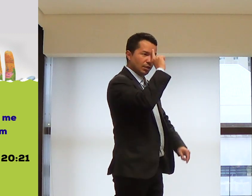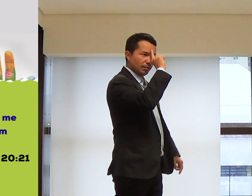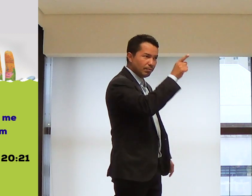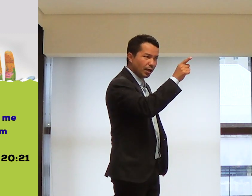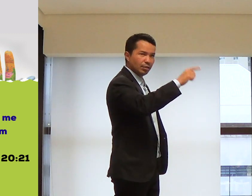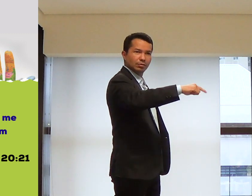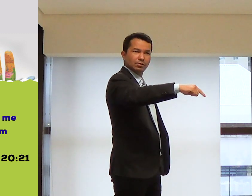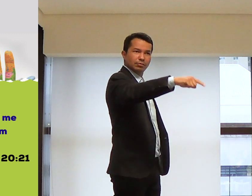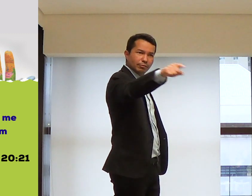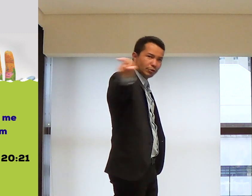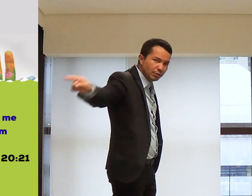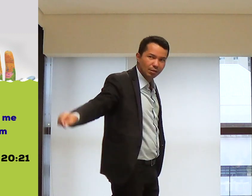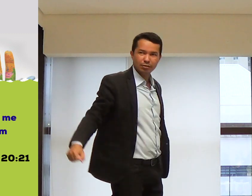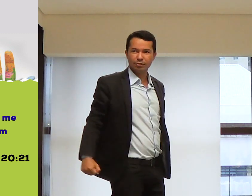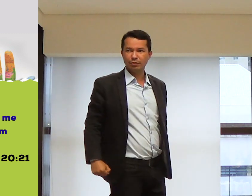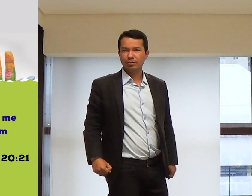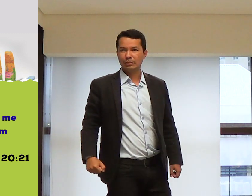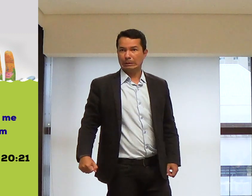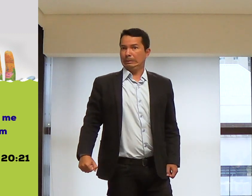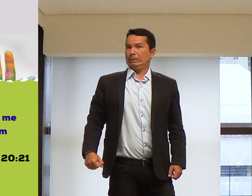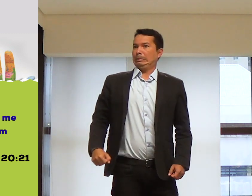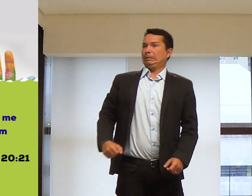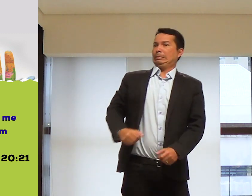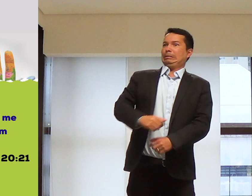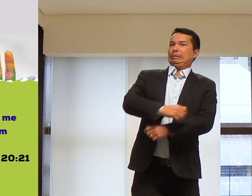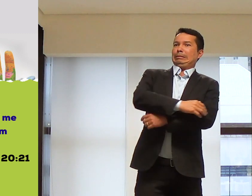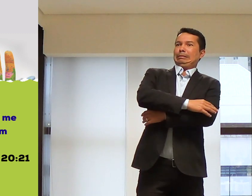envio vocês. Sim.